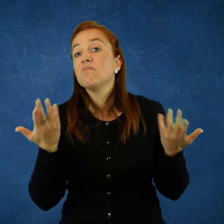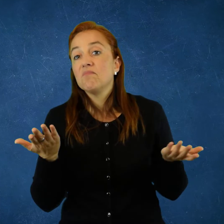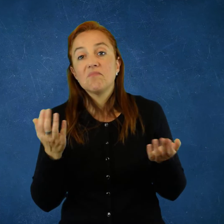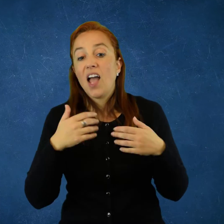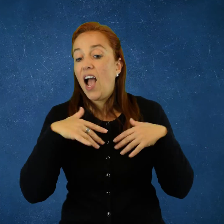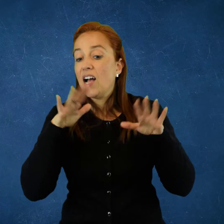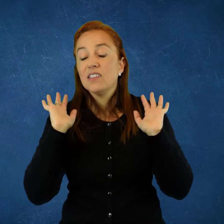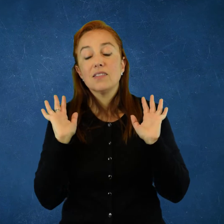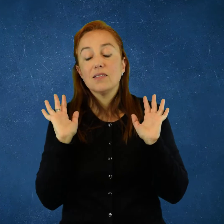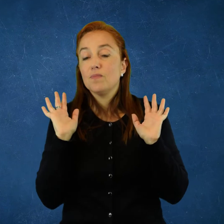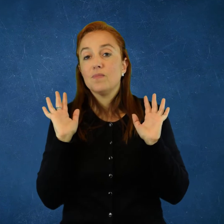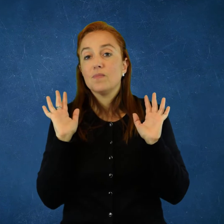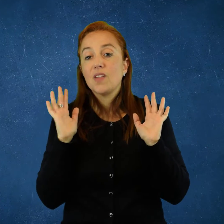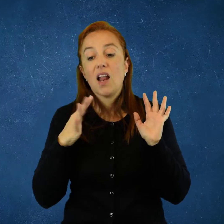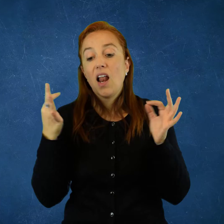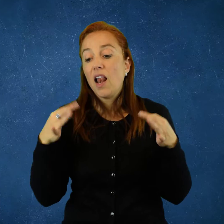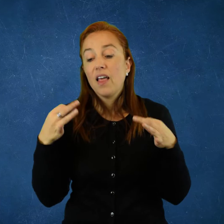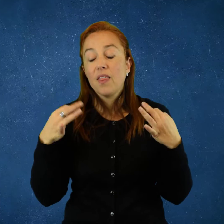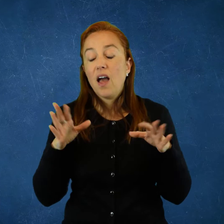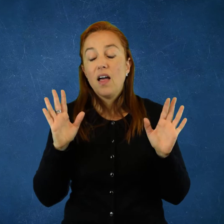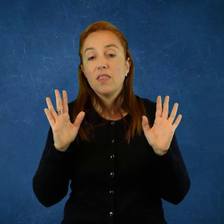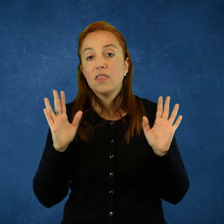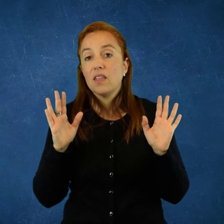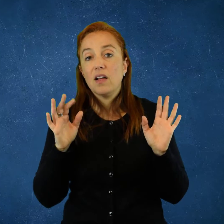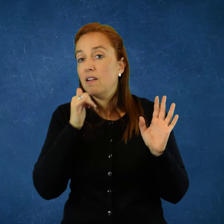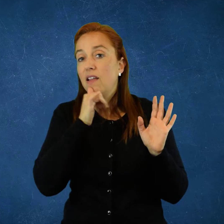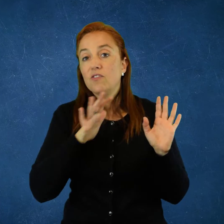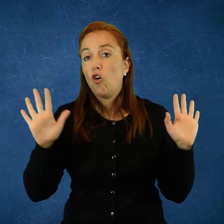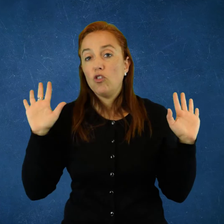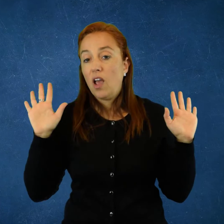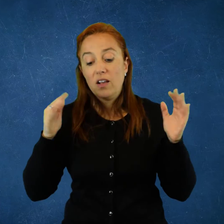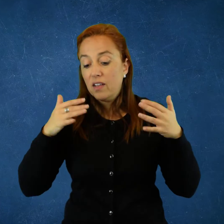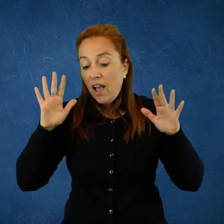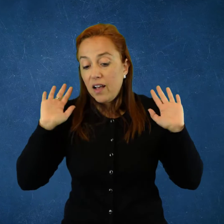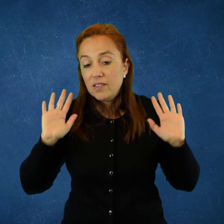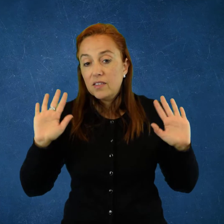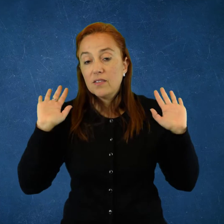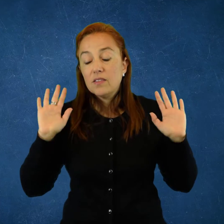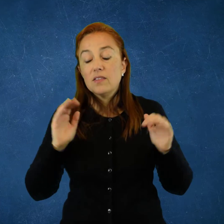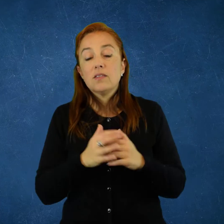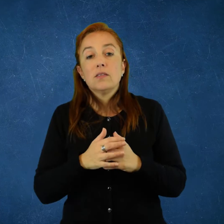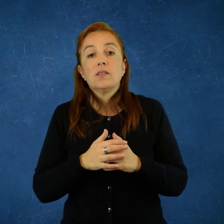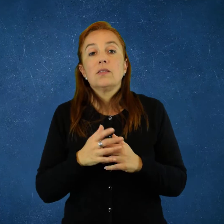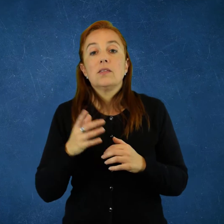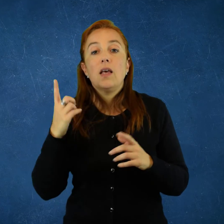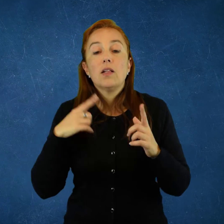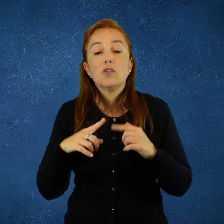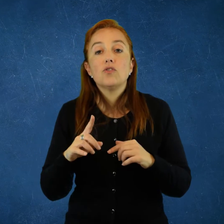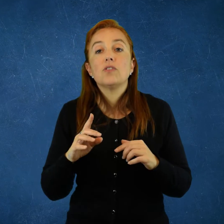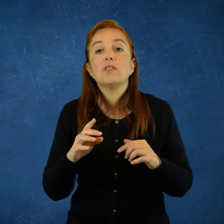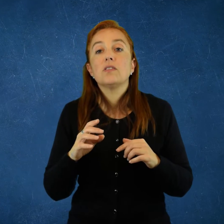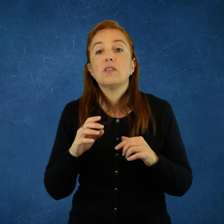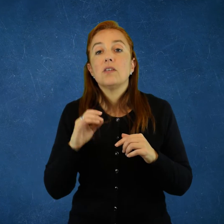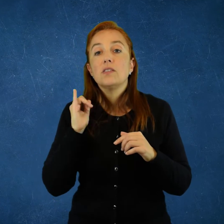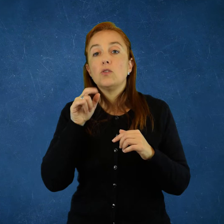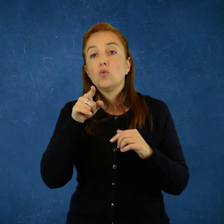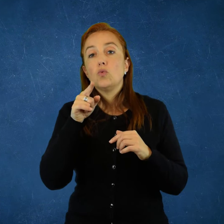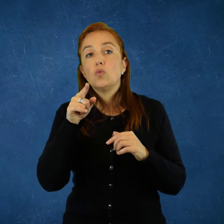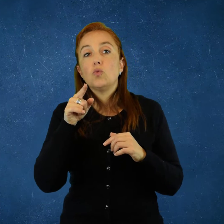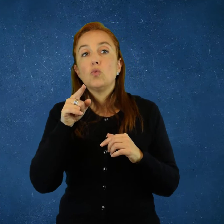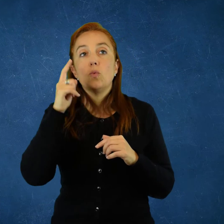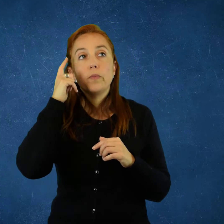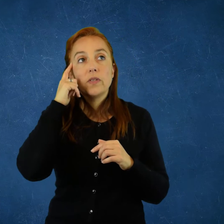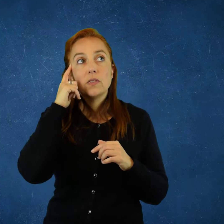Realidad humana. No son fenómenos que uno los planea, sino que así aparecen en la historia de los pueblos.